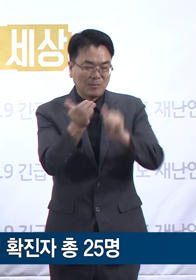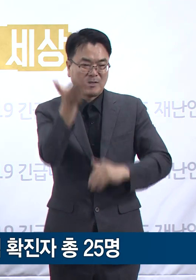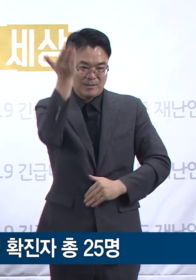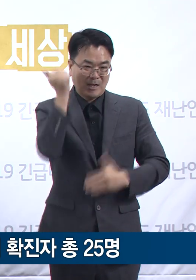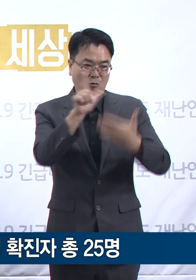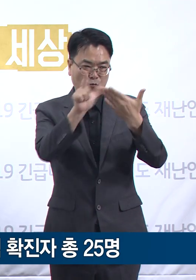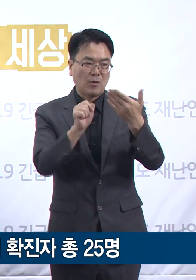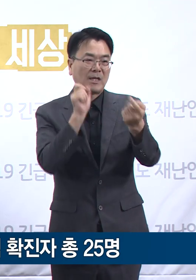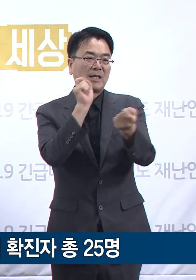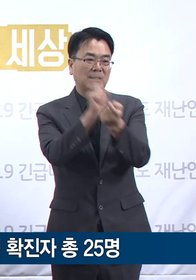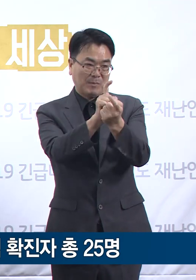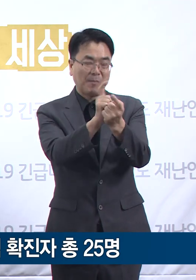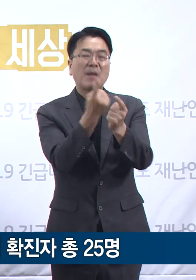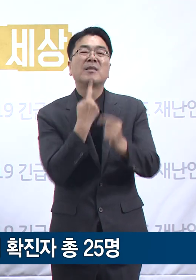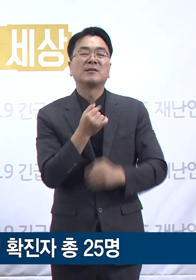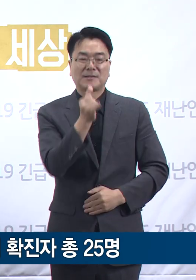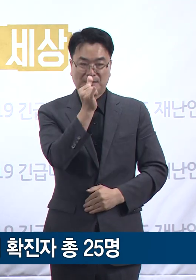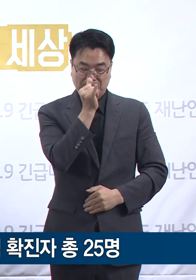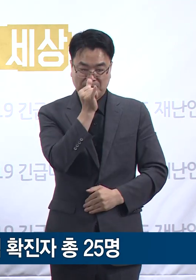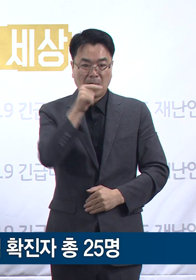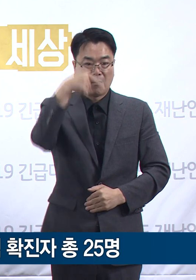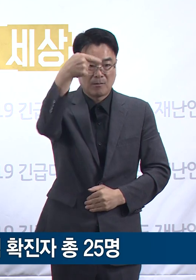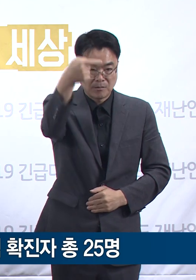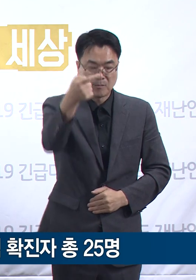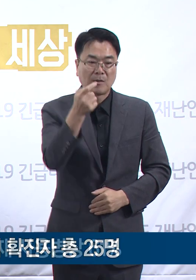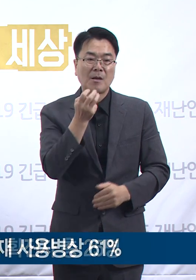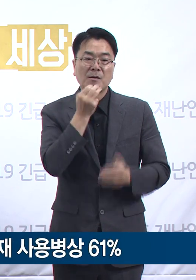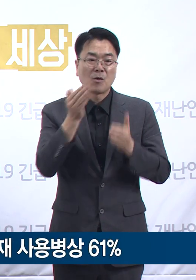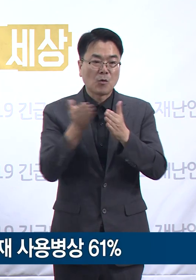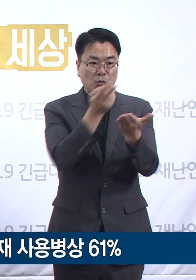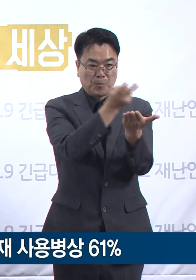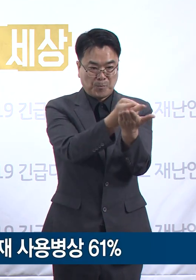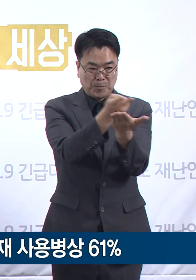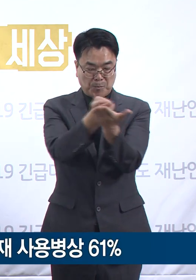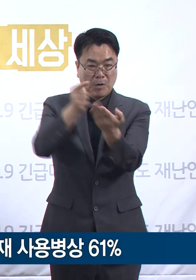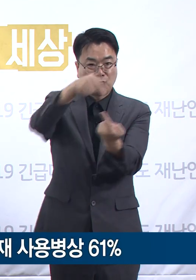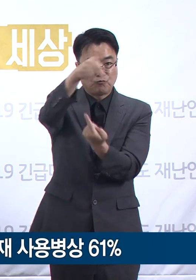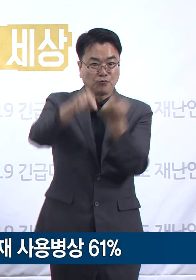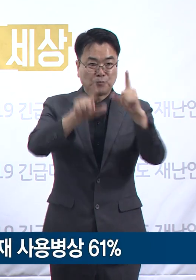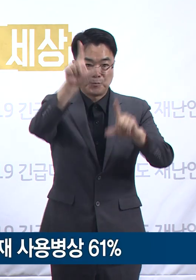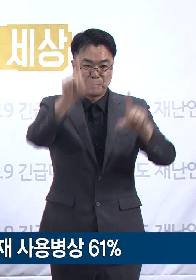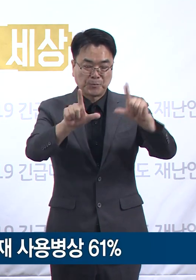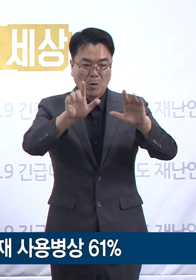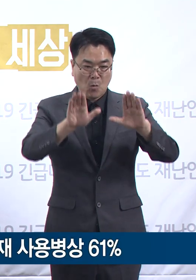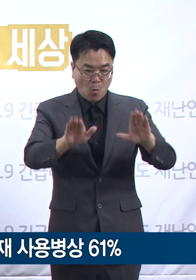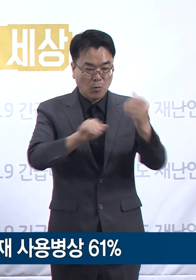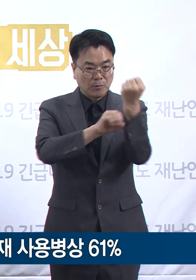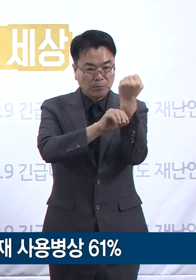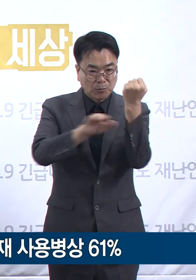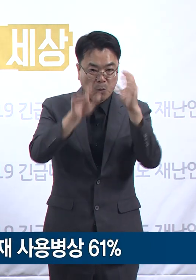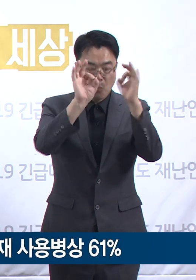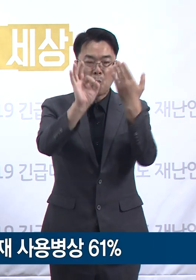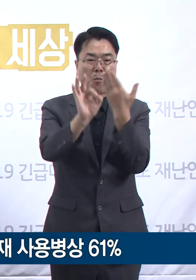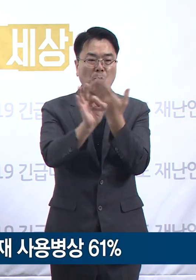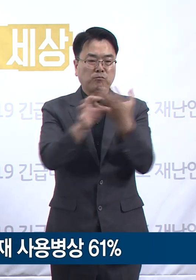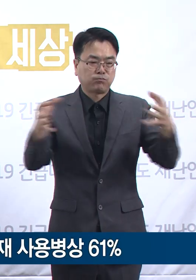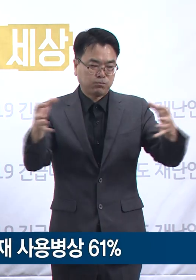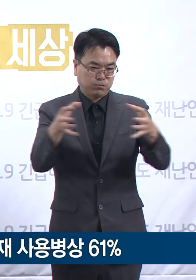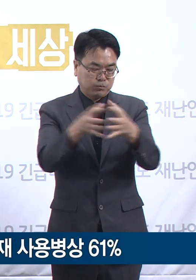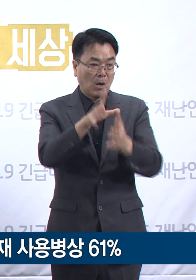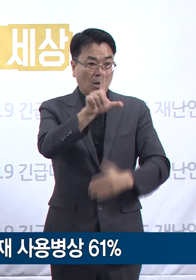확인됩니다. 다음은 경기도 병상 운영 현황입니다. 9월 16일 0시 기준 경기도는 총